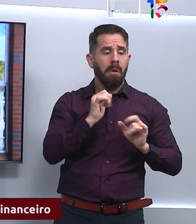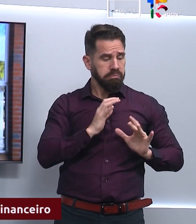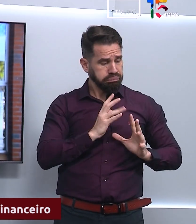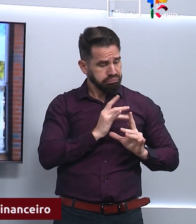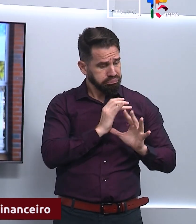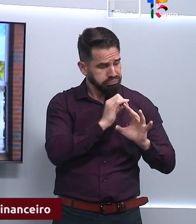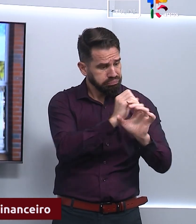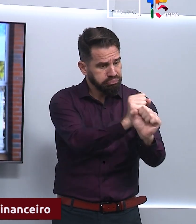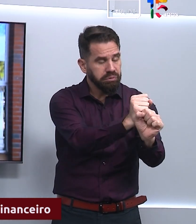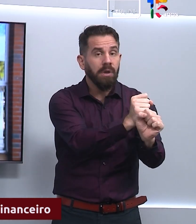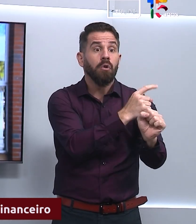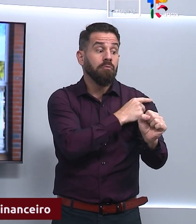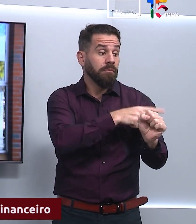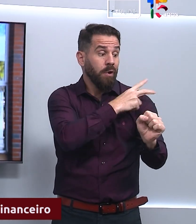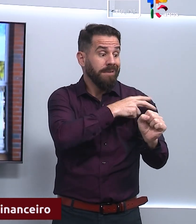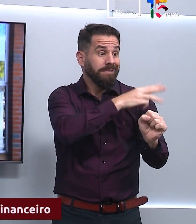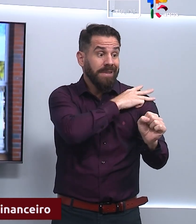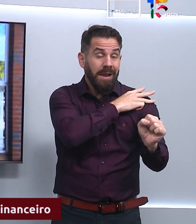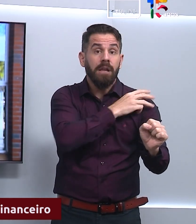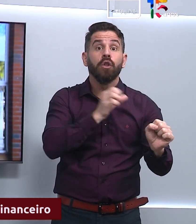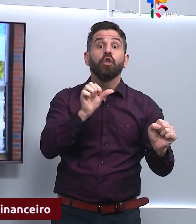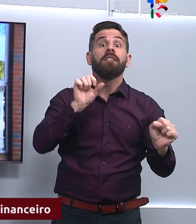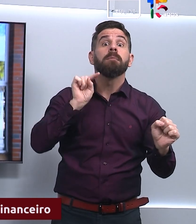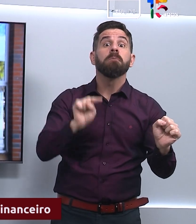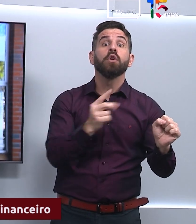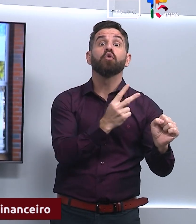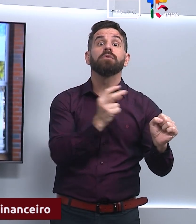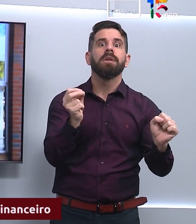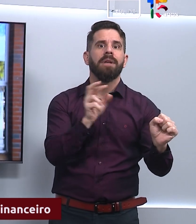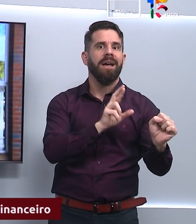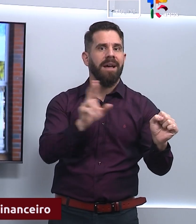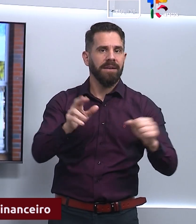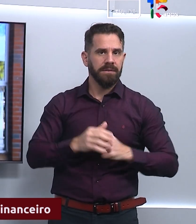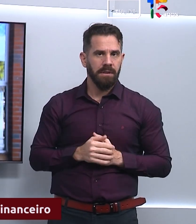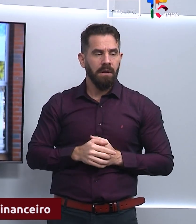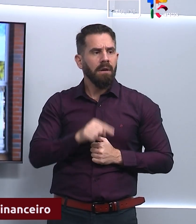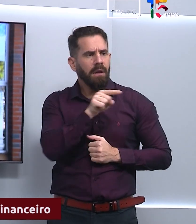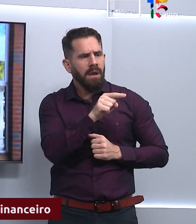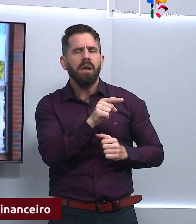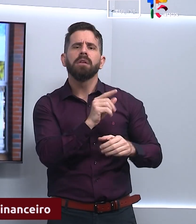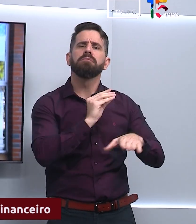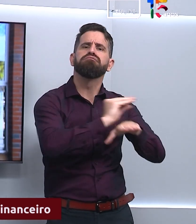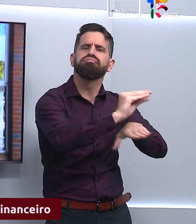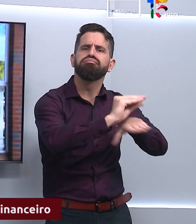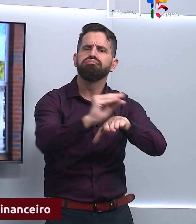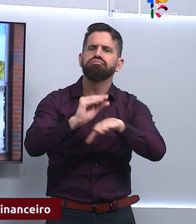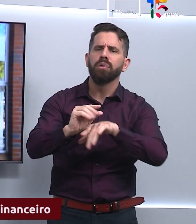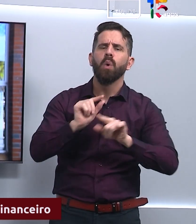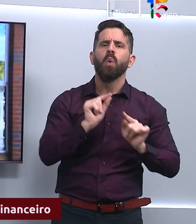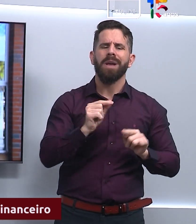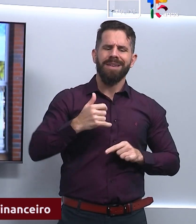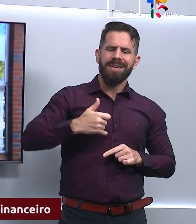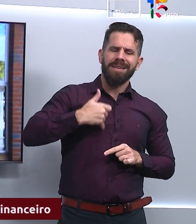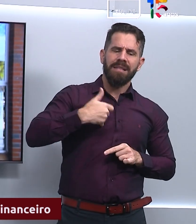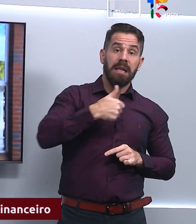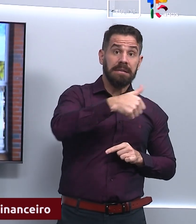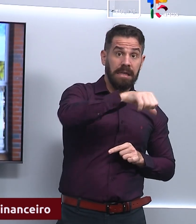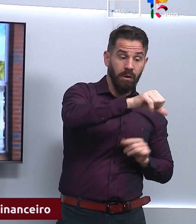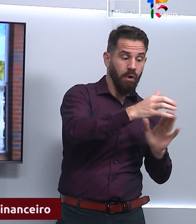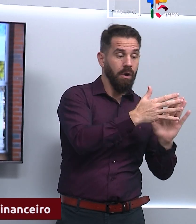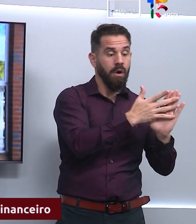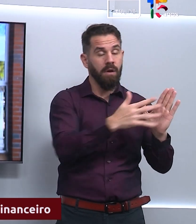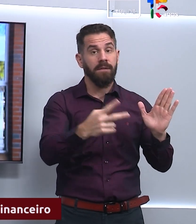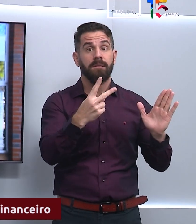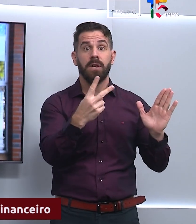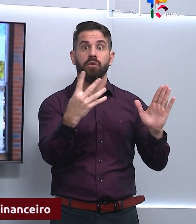$ 9.200. Esse incentivo voltado para jovens e também adultos com idade entre 19 e 24 anos,